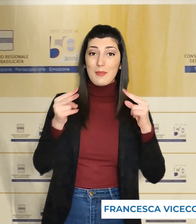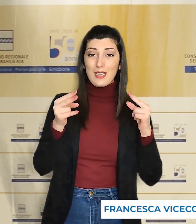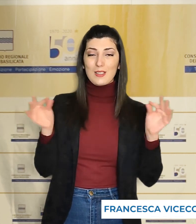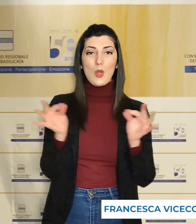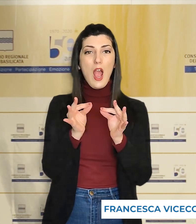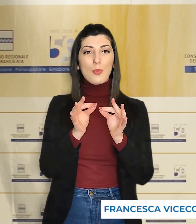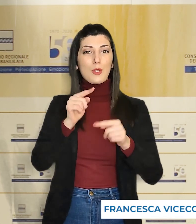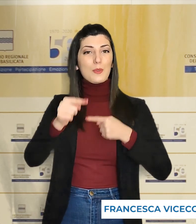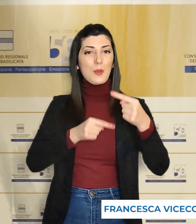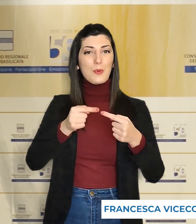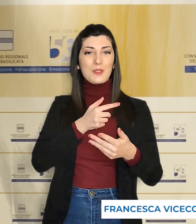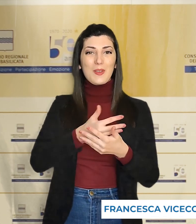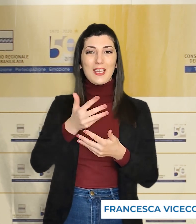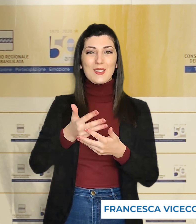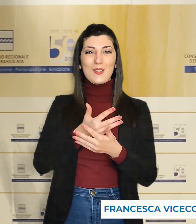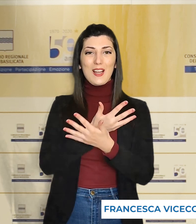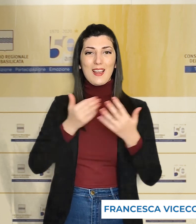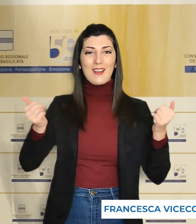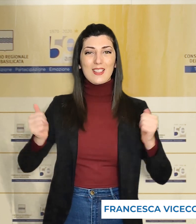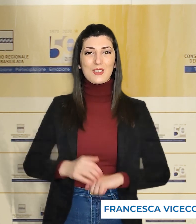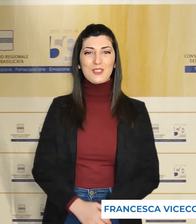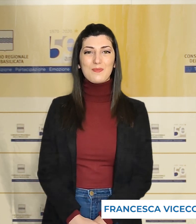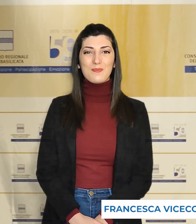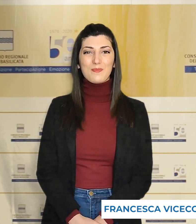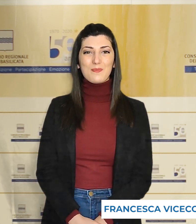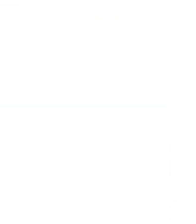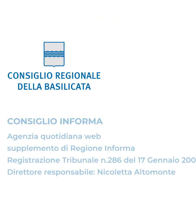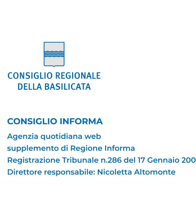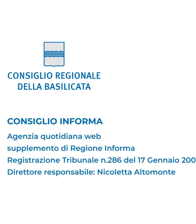'attenzione prestata. L'appuntamento è per la prossima edizione.